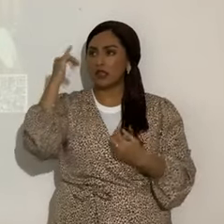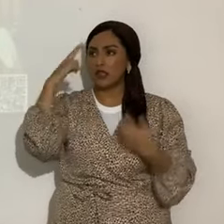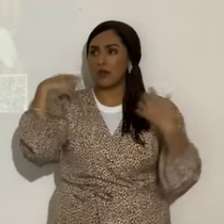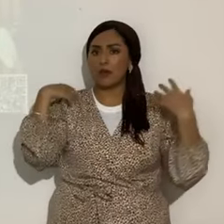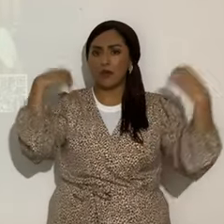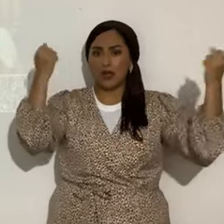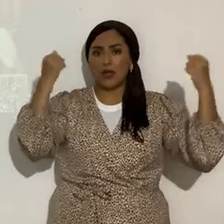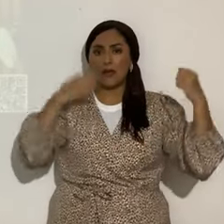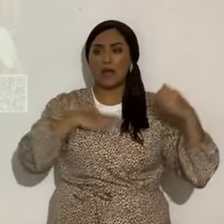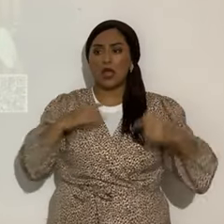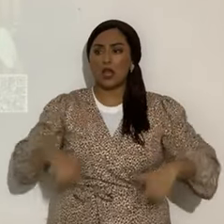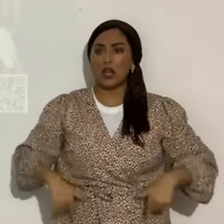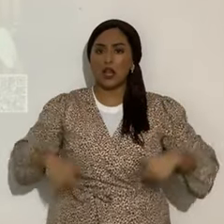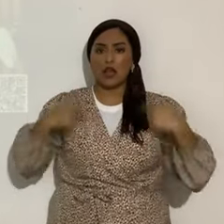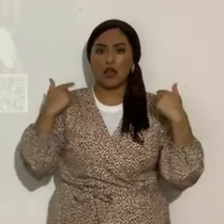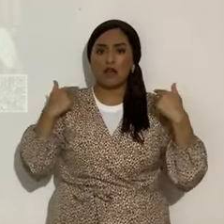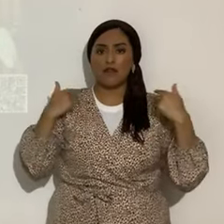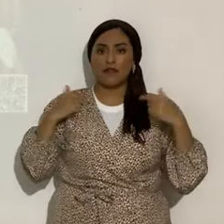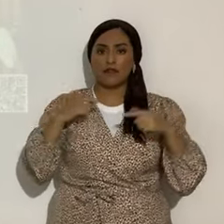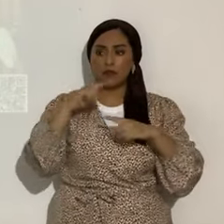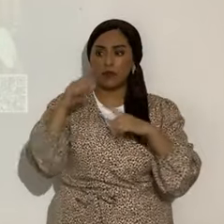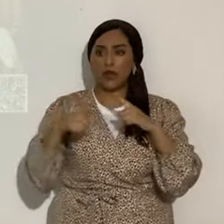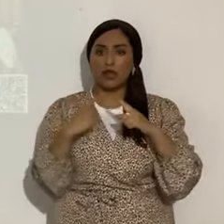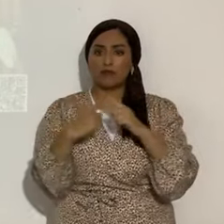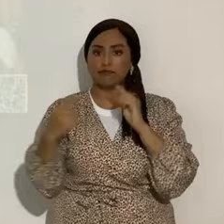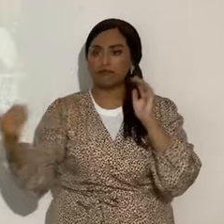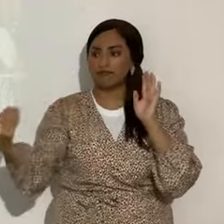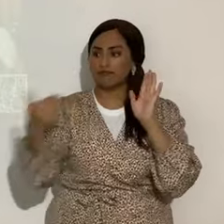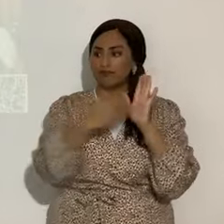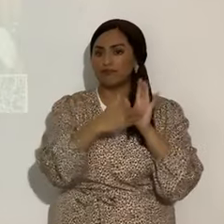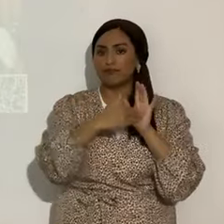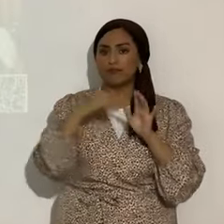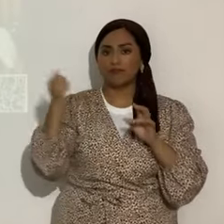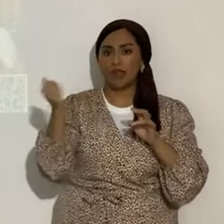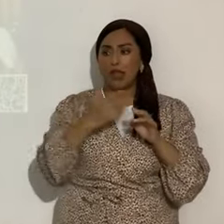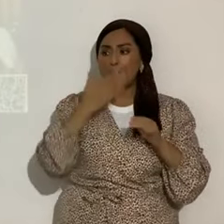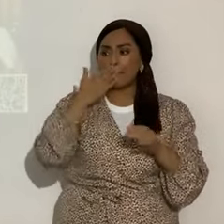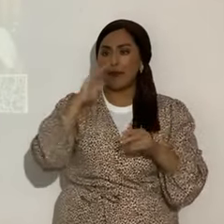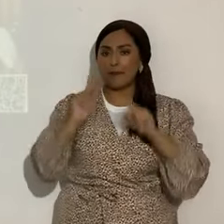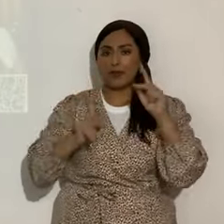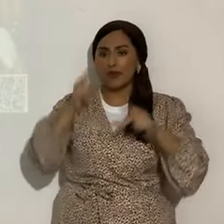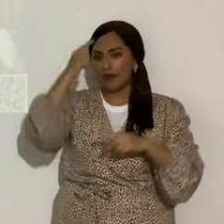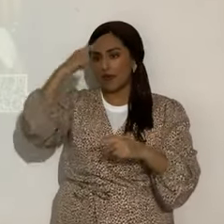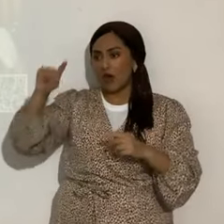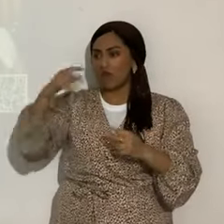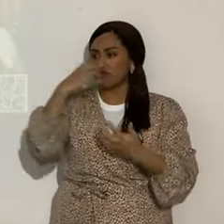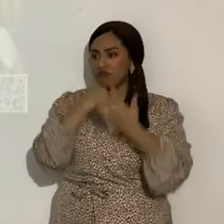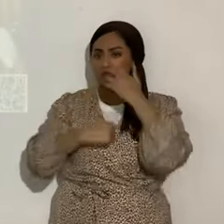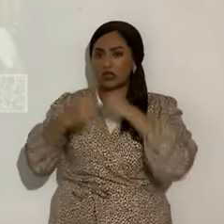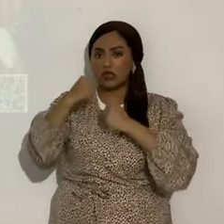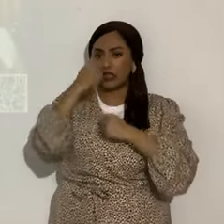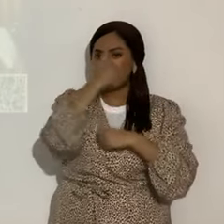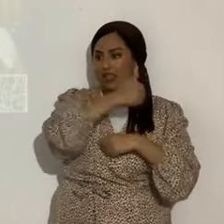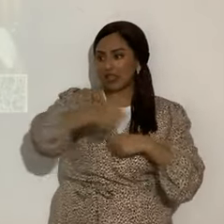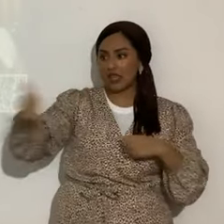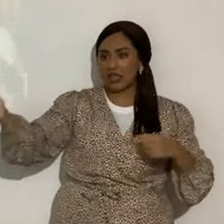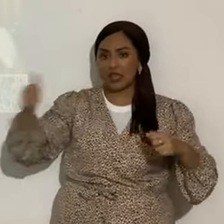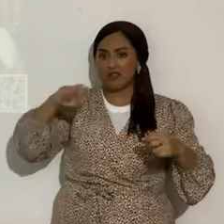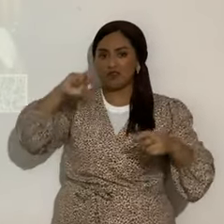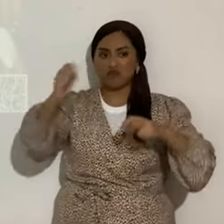de mi vida. ¿De quién he de atemorizarme? Cuando se juntaron contra mí los malignos, mis angustiadores y mis enemigos para comer mis carnes, ellos tropezaron